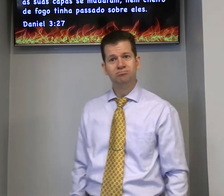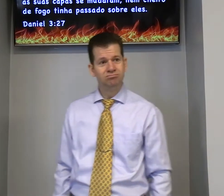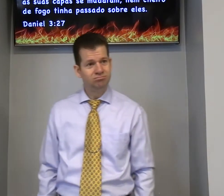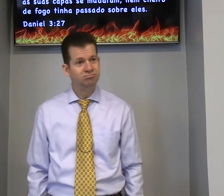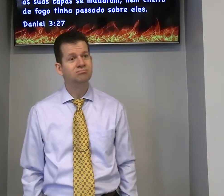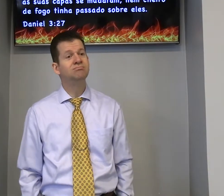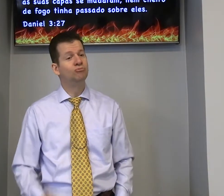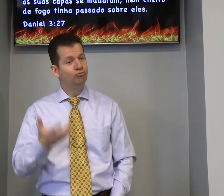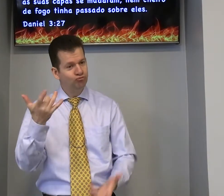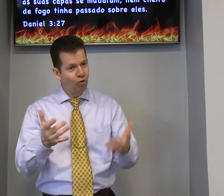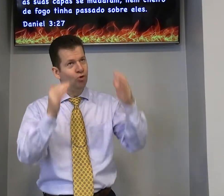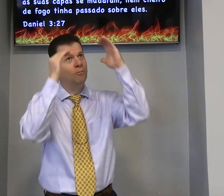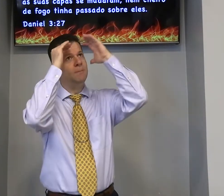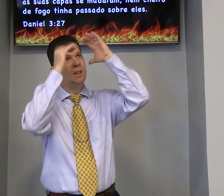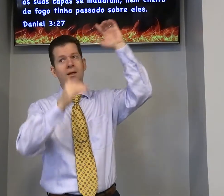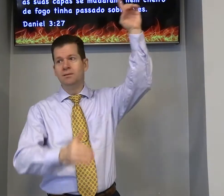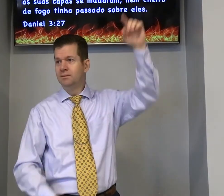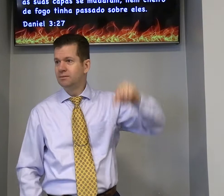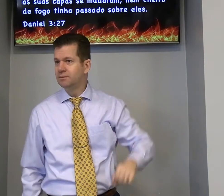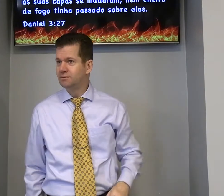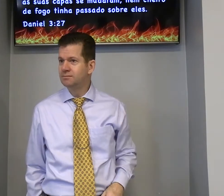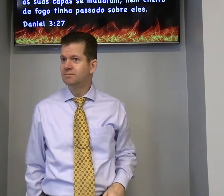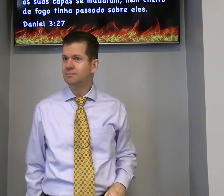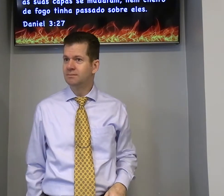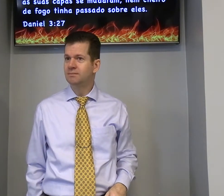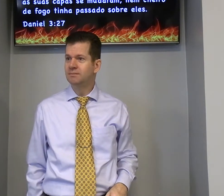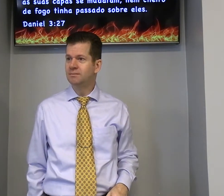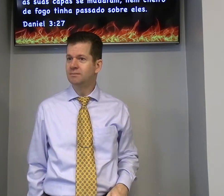homens o fogo obedeceu a Deus